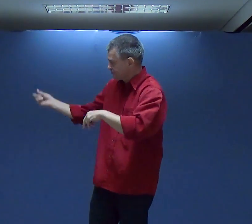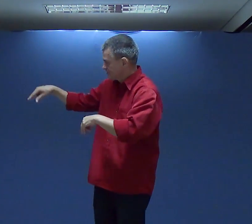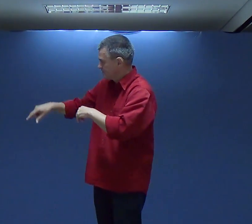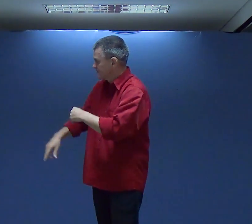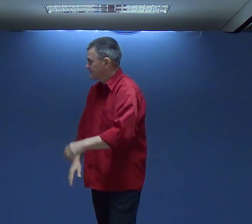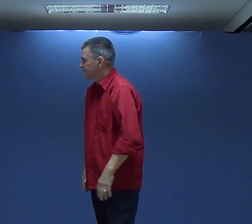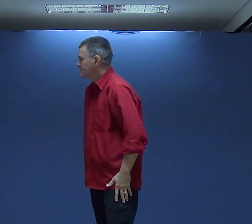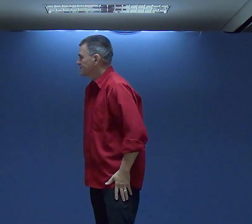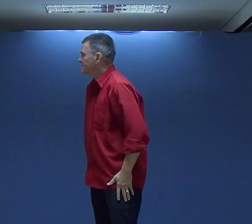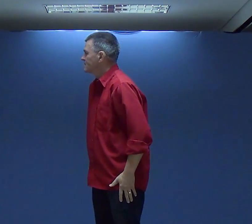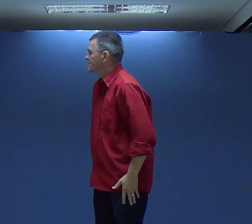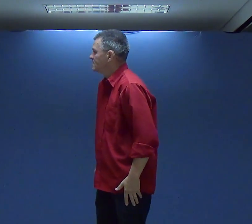mostrar algo a você